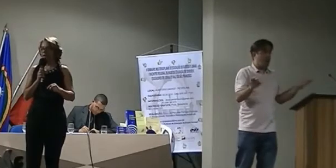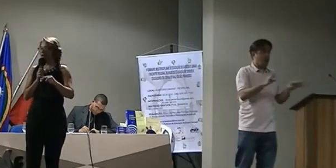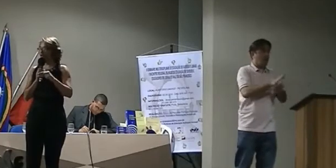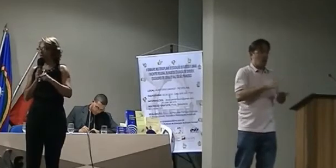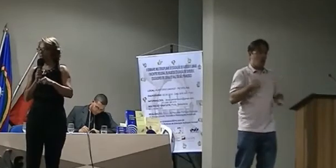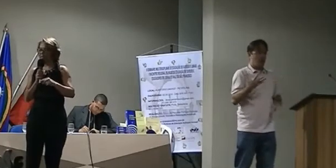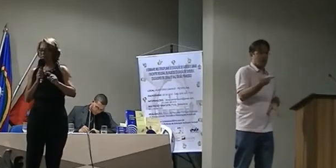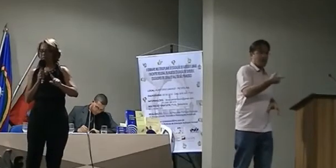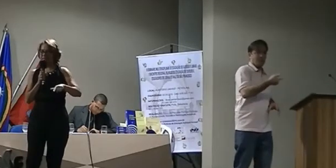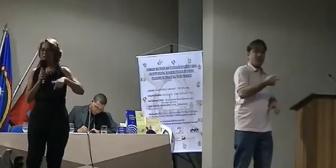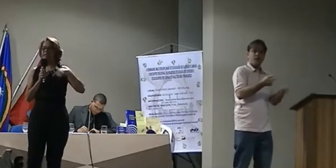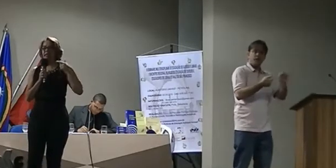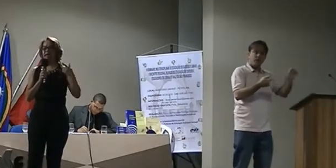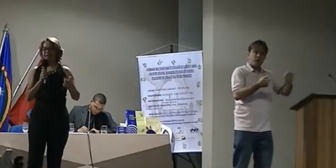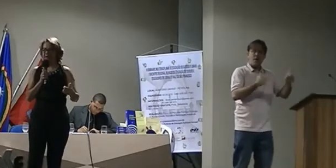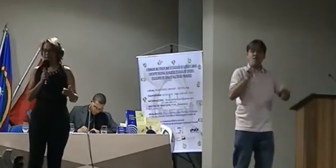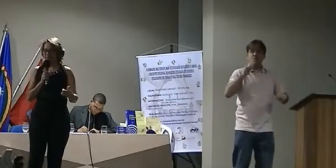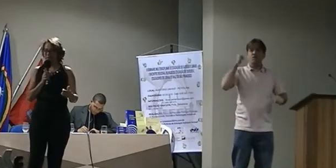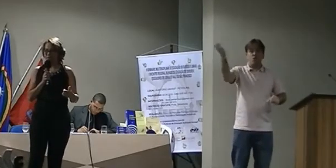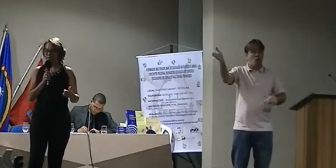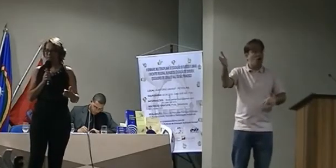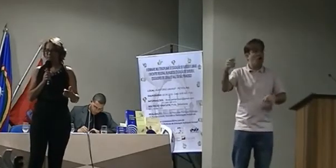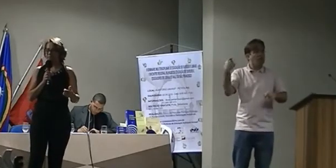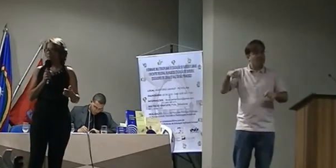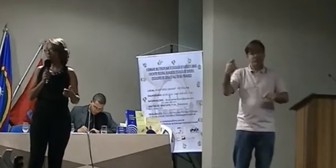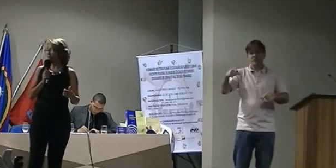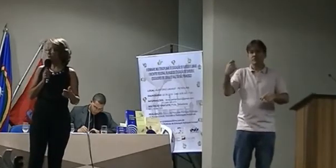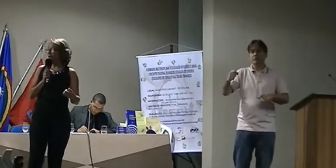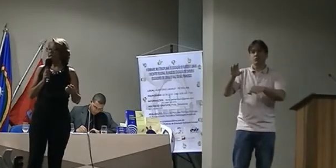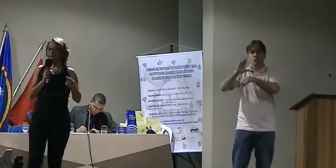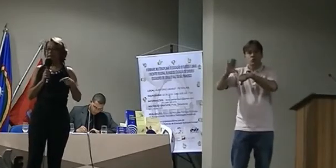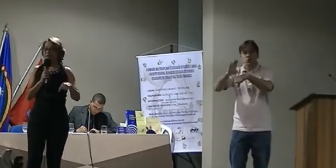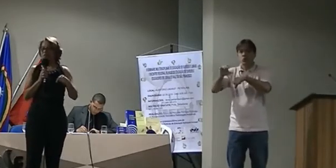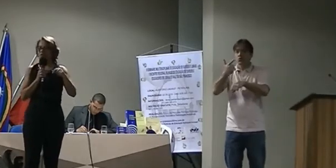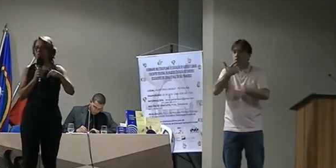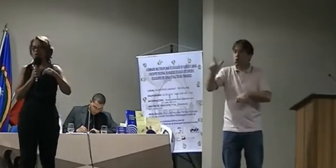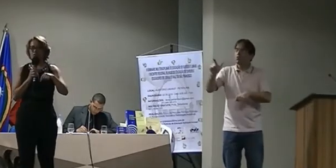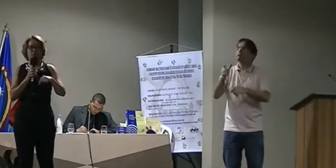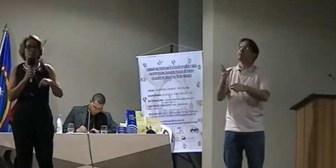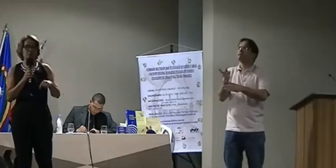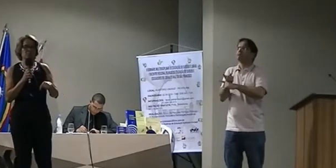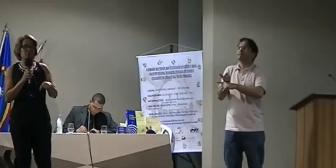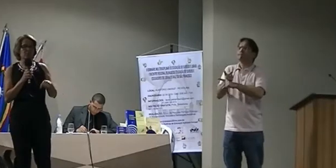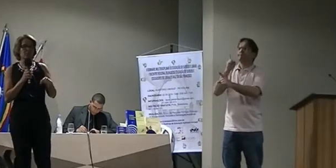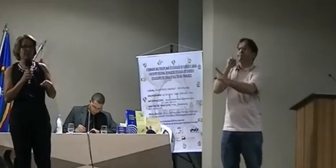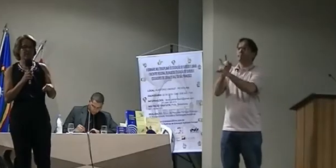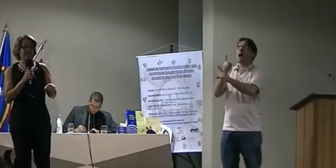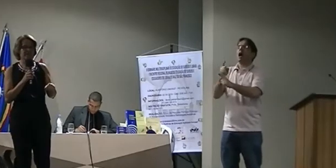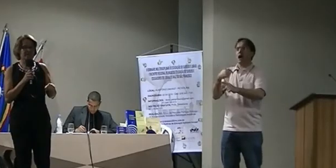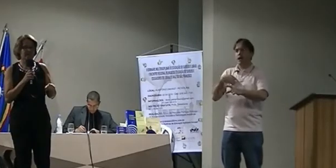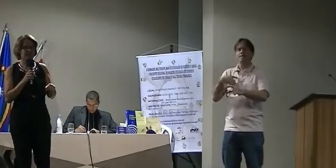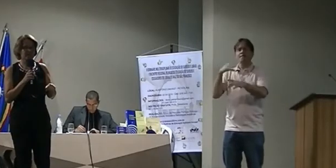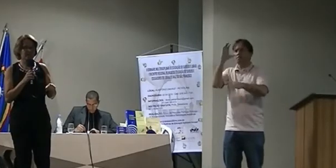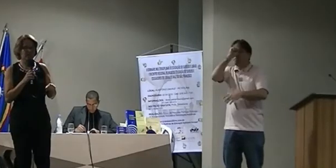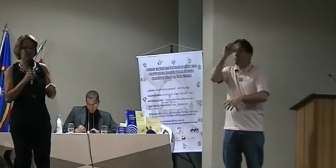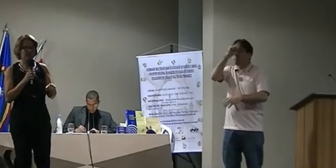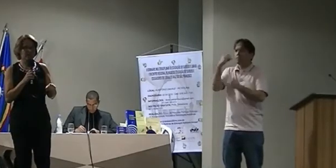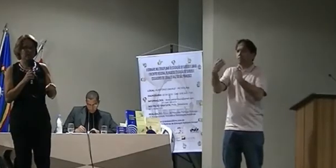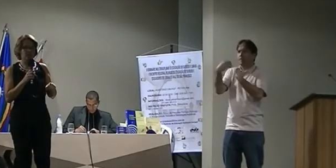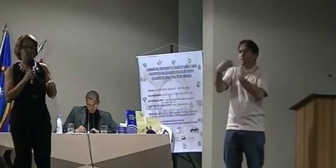A gente precisa ir além disso. E é isso que o nosso aluno surdo merece na sala de aula. O